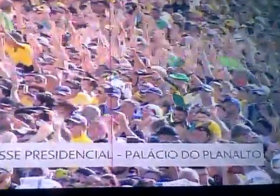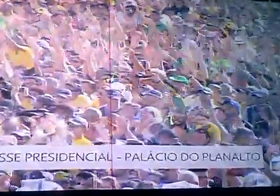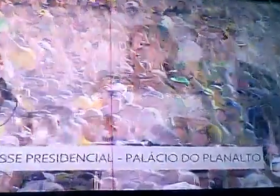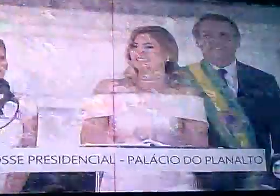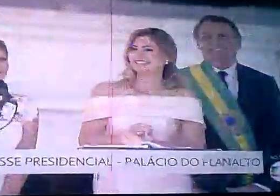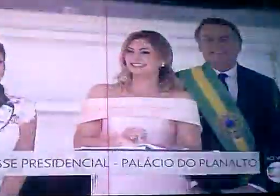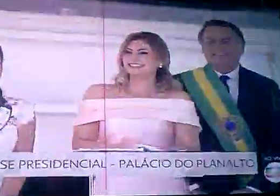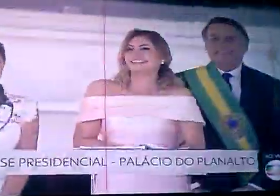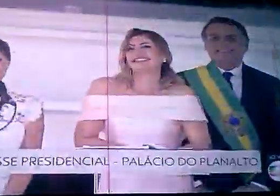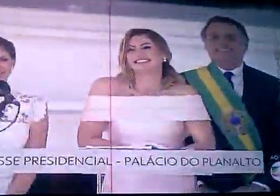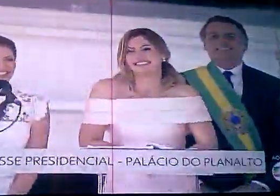Continuando.